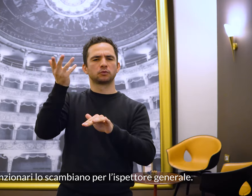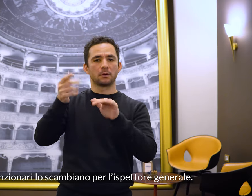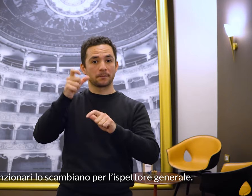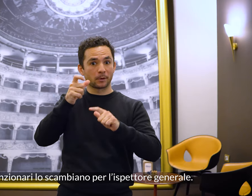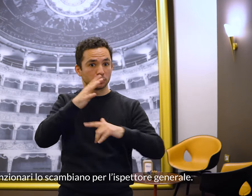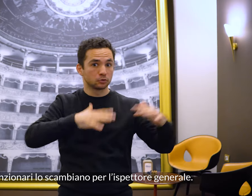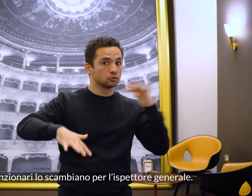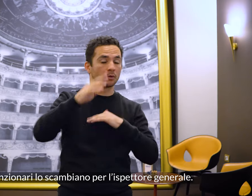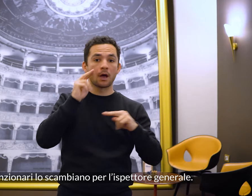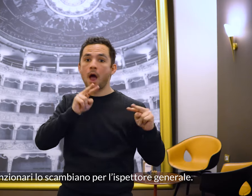l'Ispettore generale.